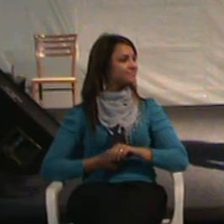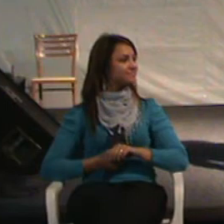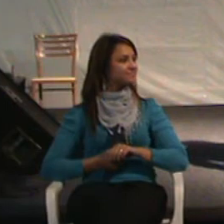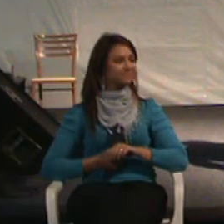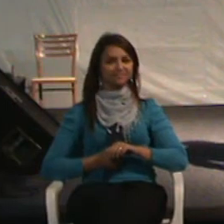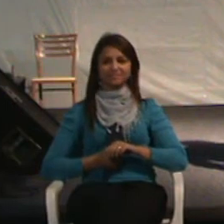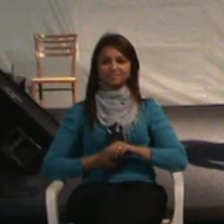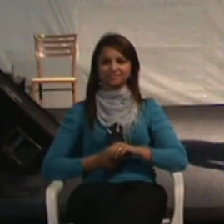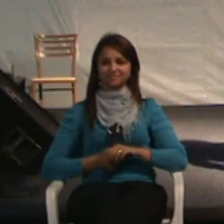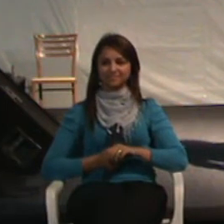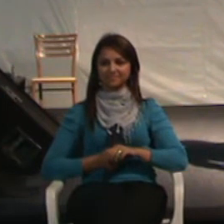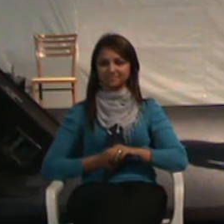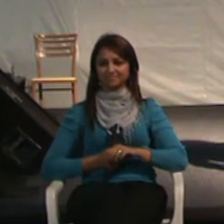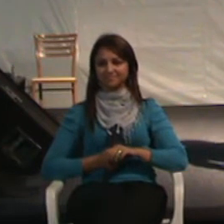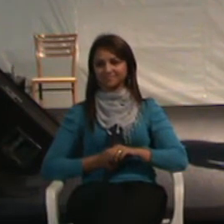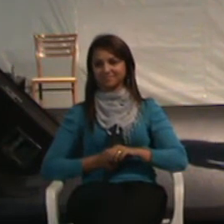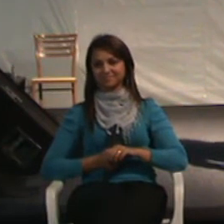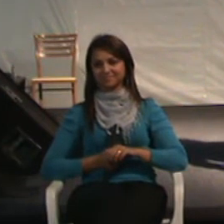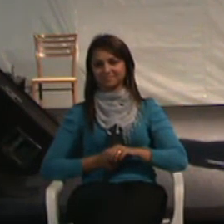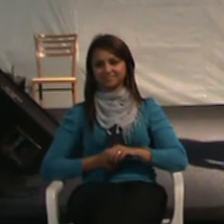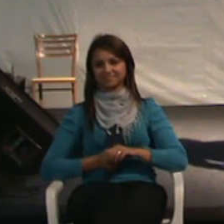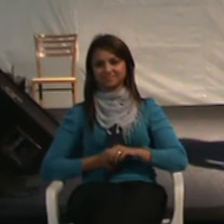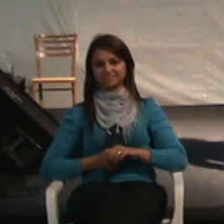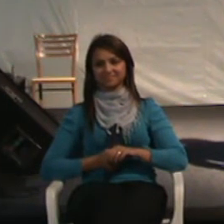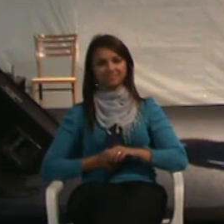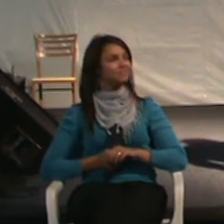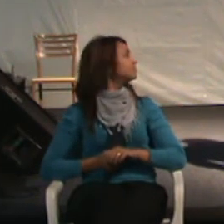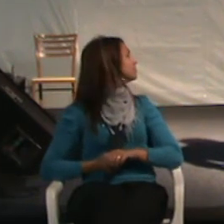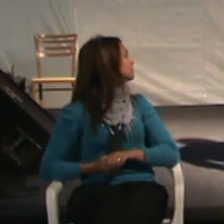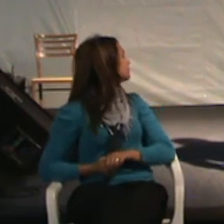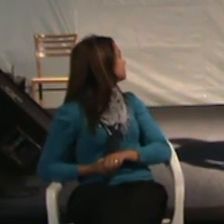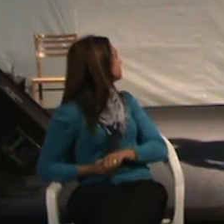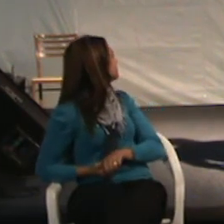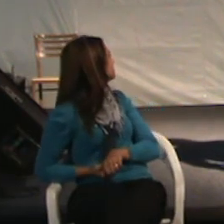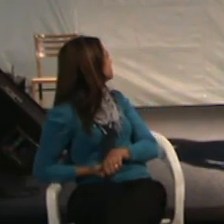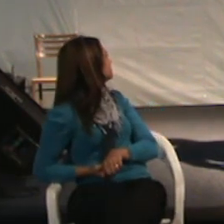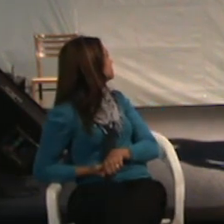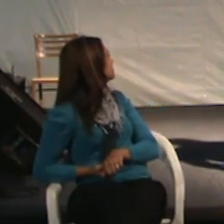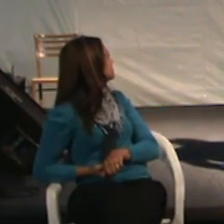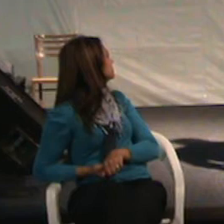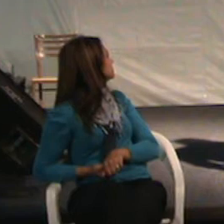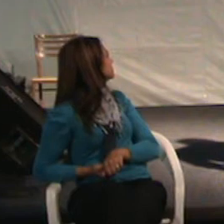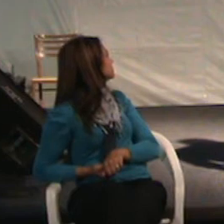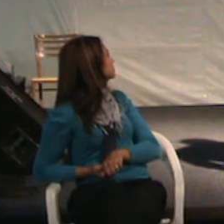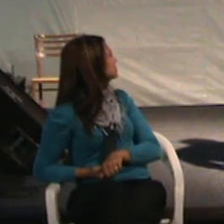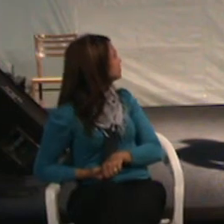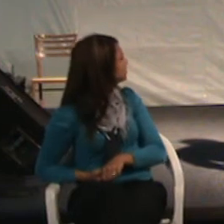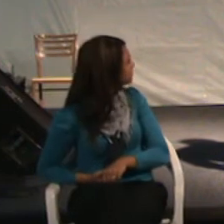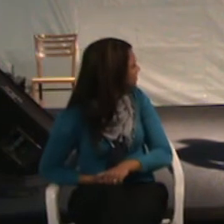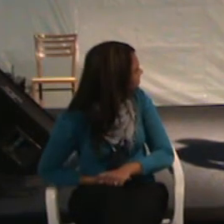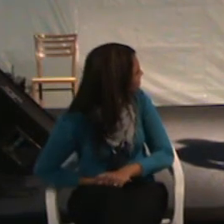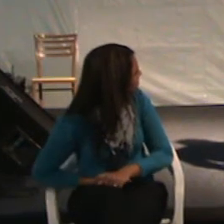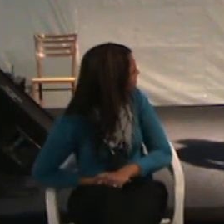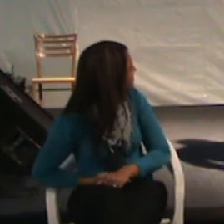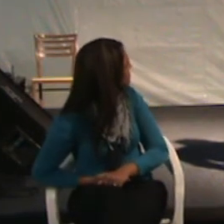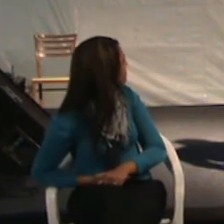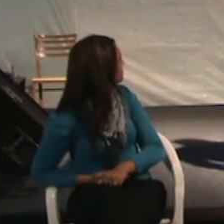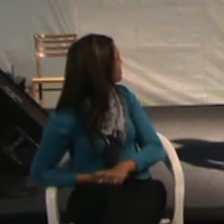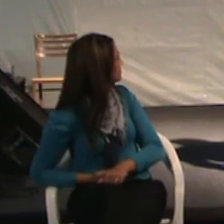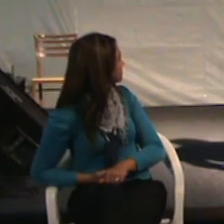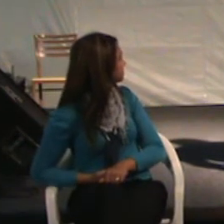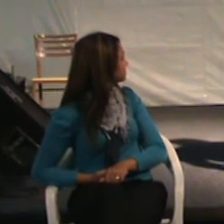deslocar dentro do que diz o decreto, do que diz a IDDR 9050.